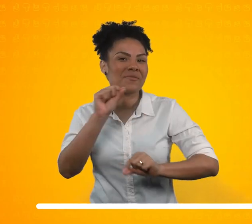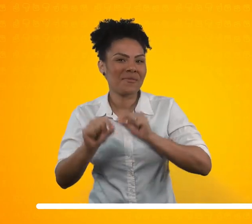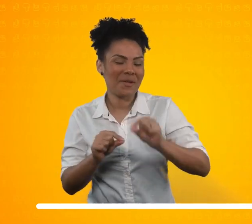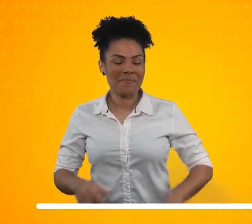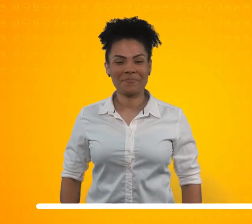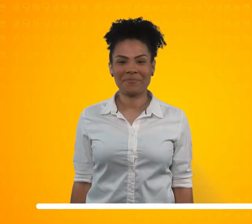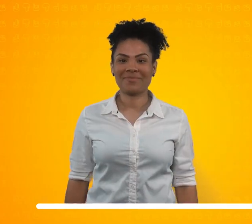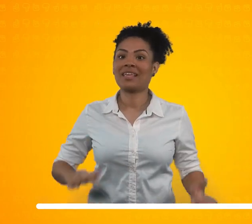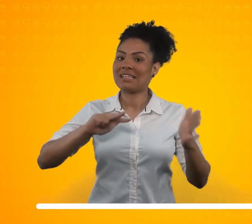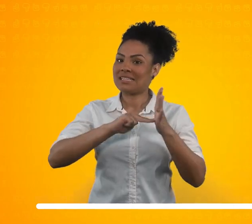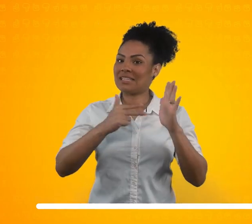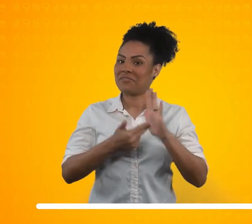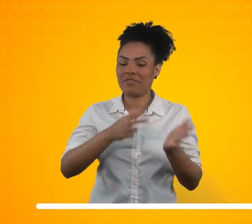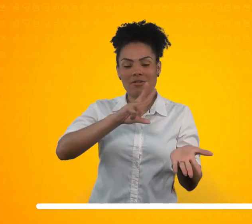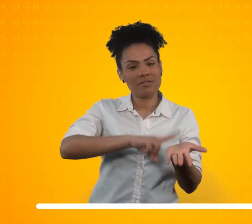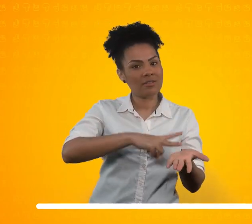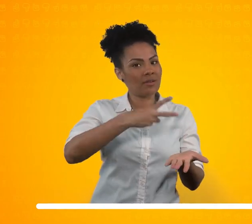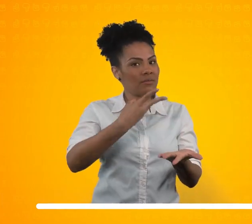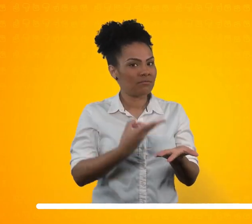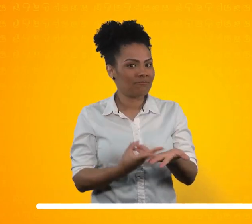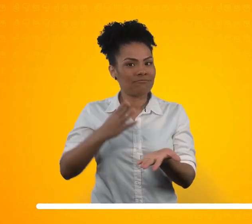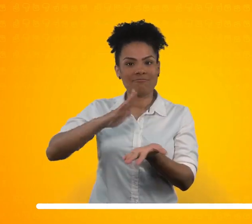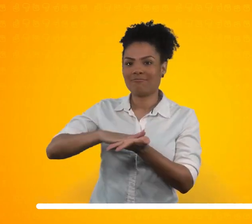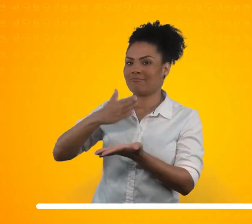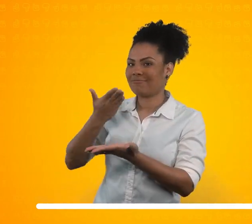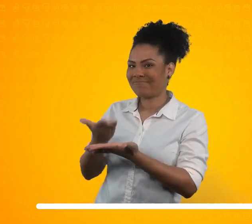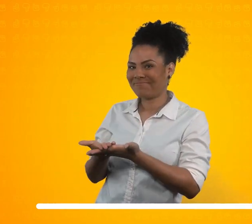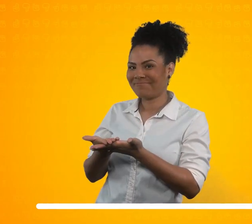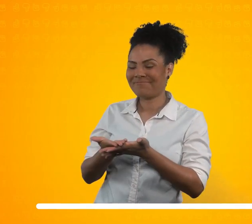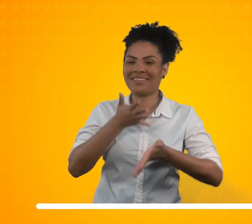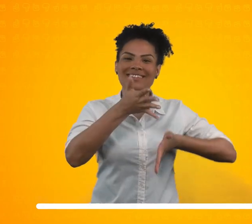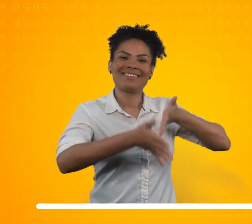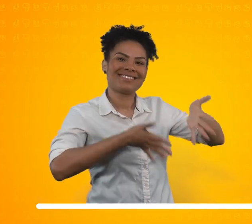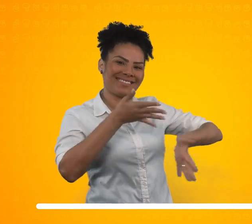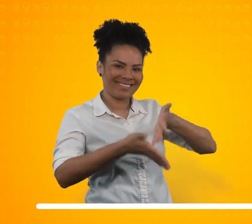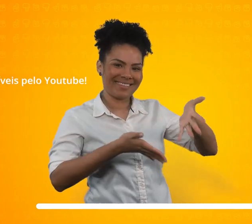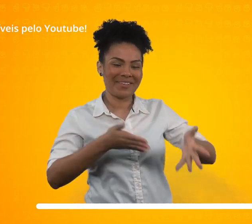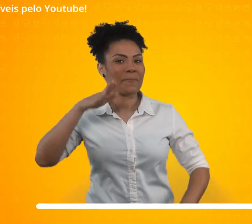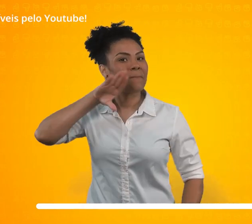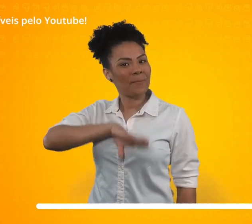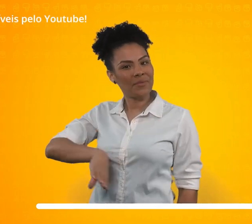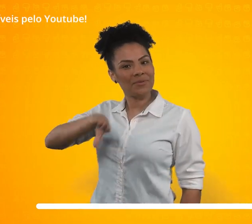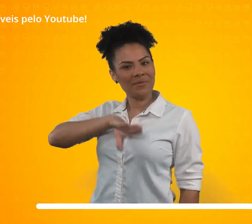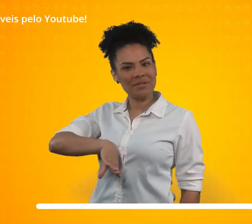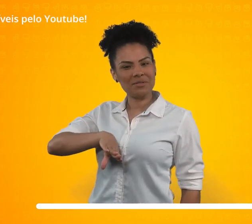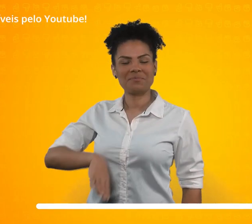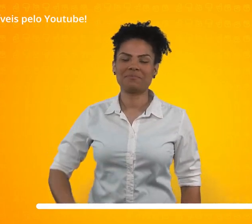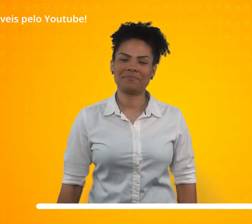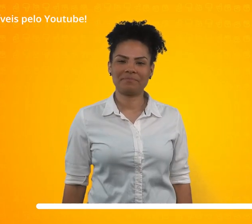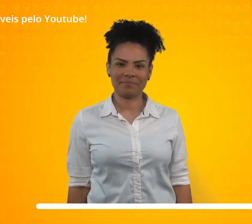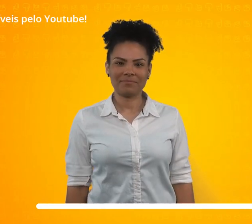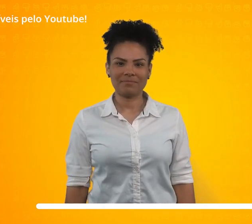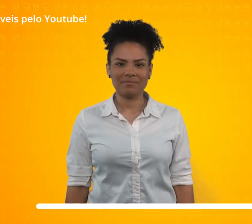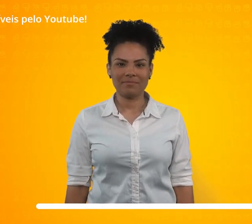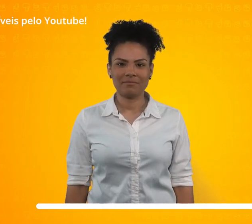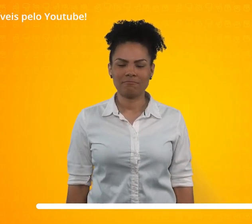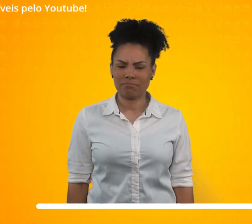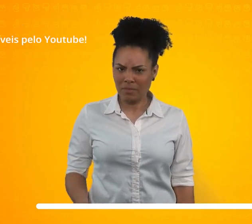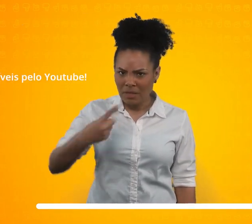intérprete de língua de sinais, português. Você já sabia disso? Vamos começar com a área que